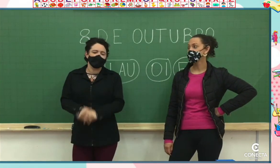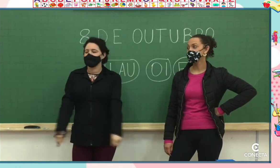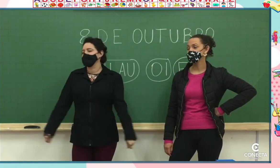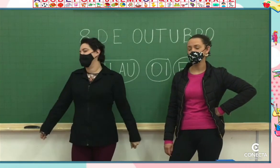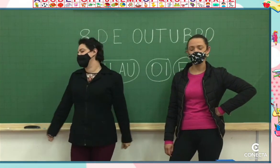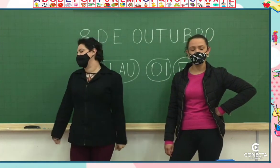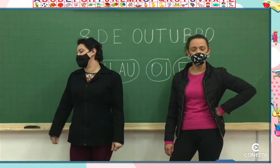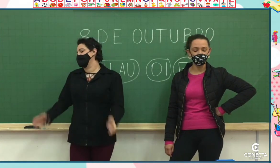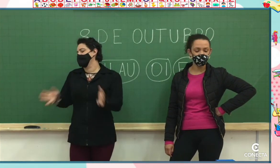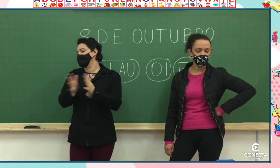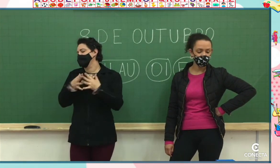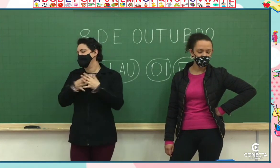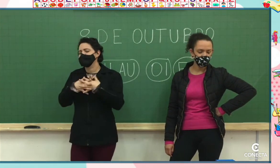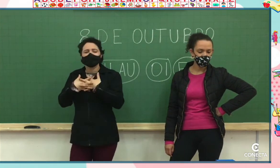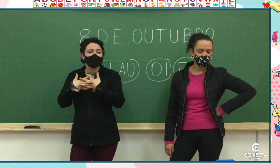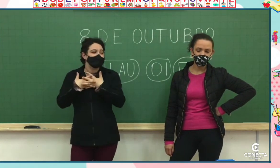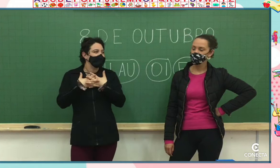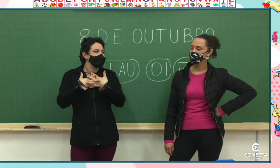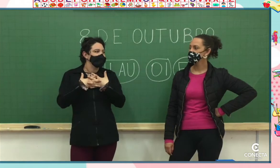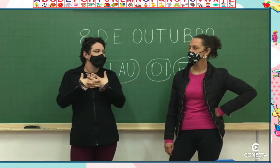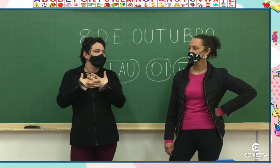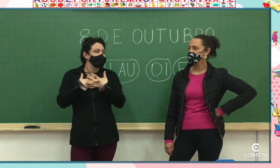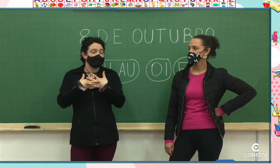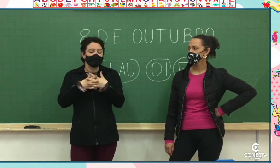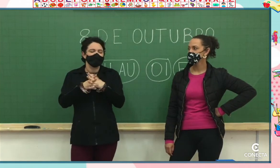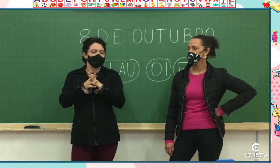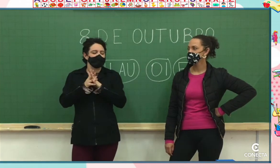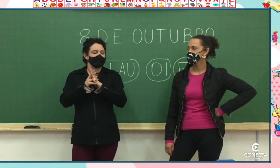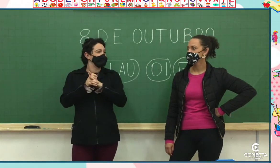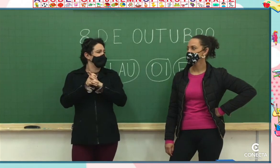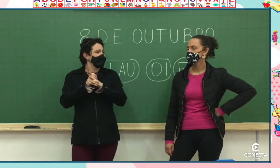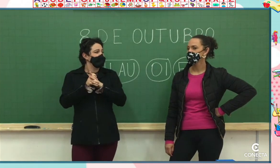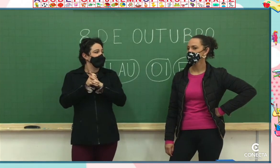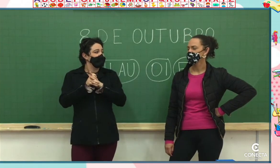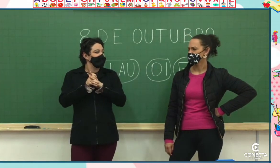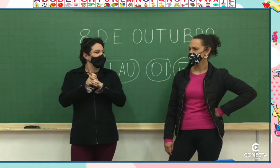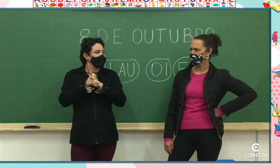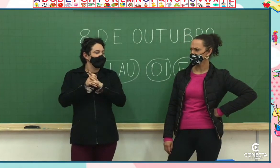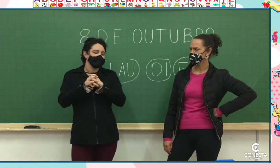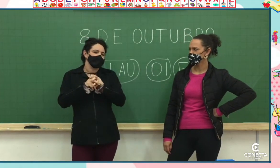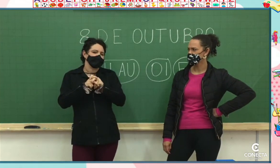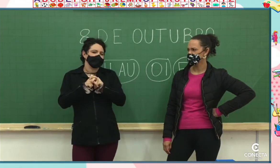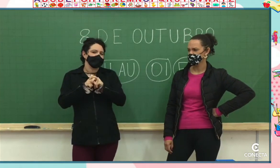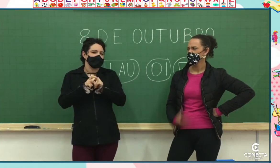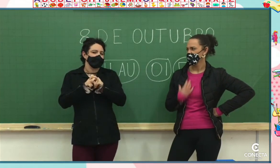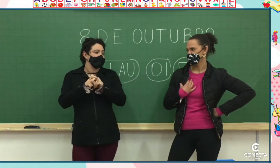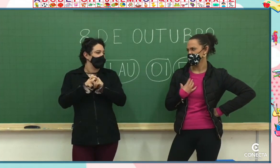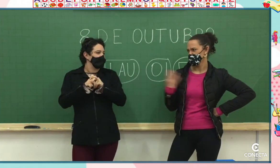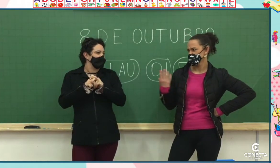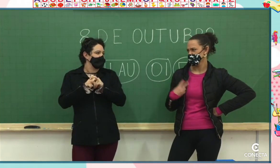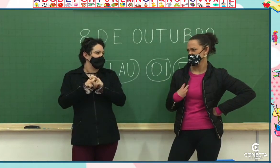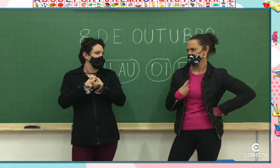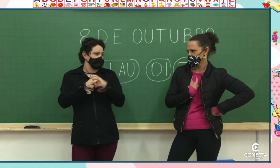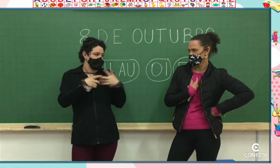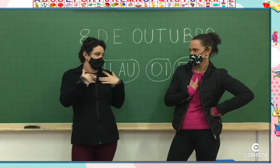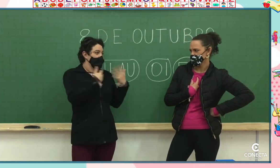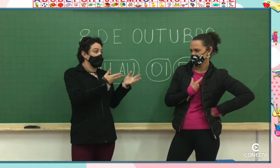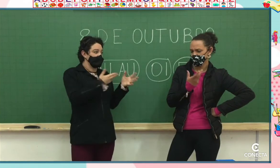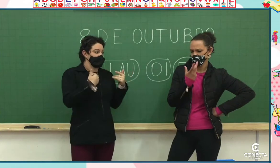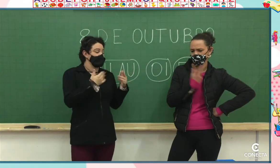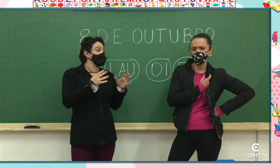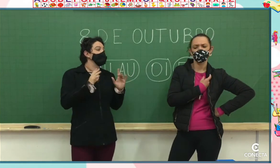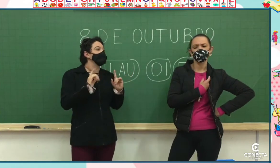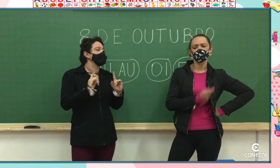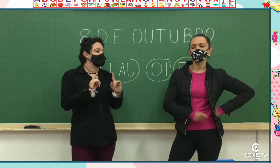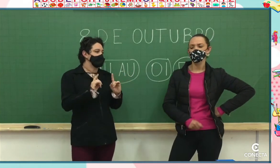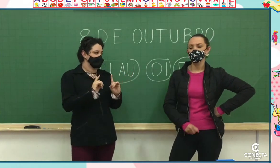O que é que tem hoje? brincadeira muito legal. Sabe o nós podemos fazer? O que é, professora Lilian? Nós fazer, eu...